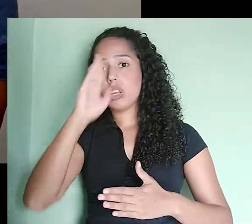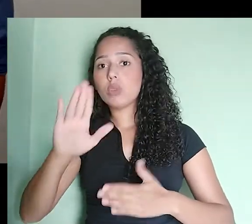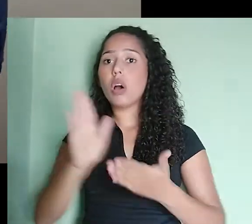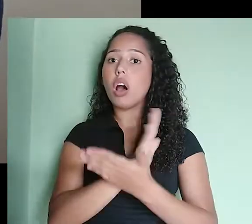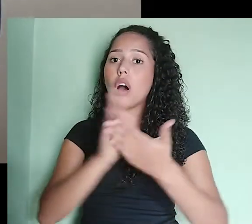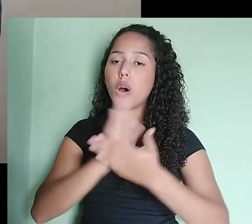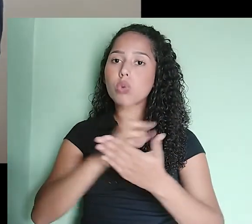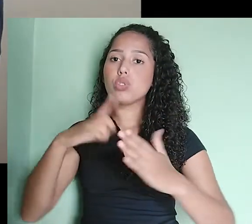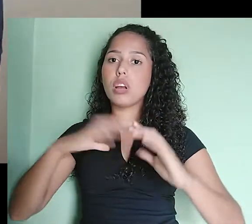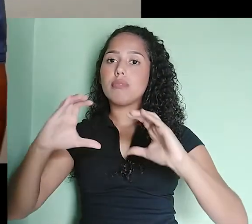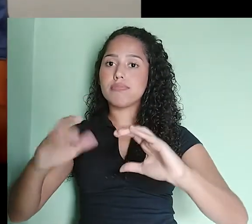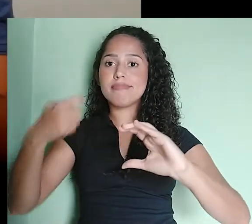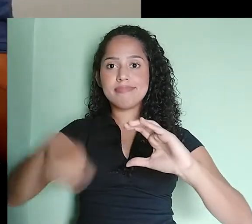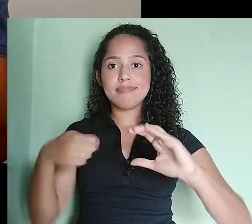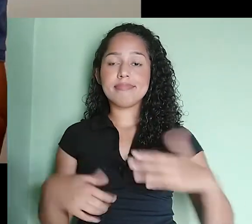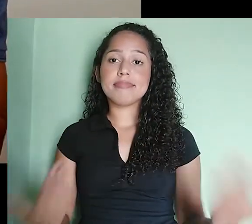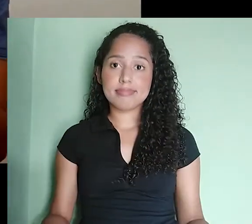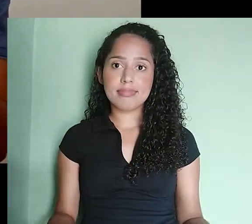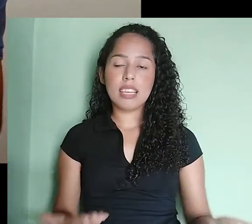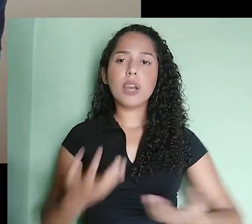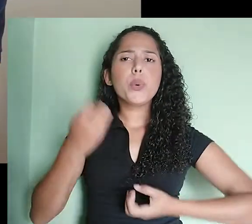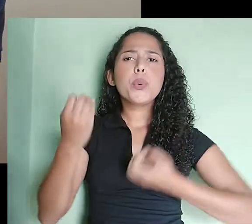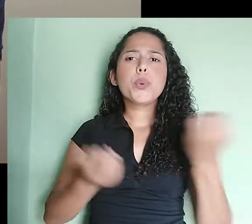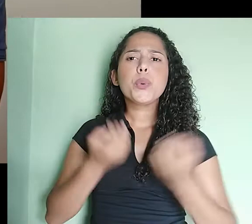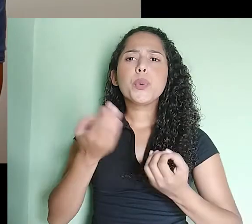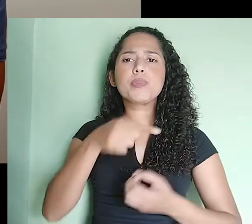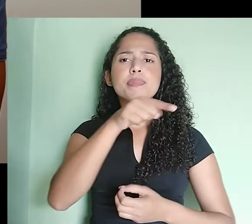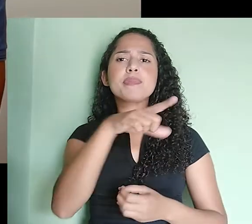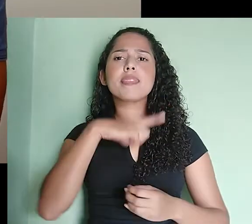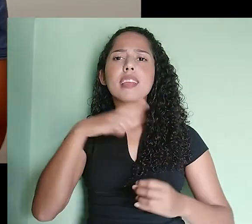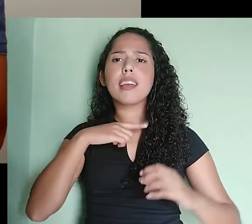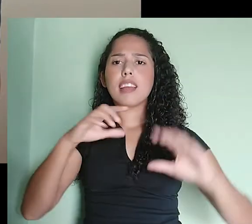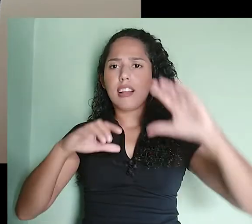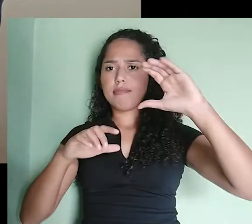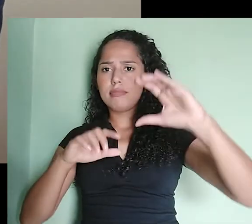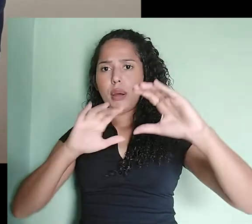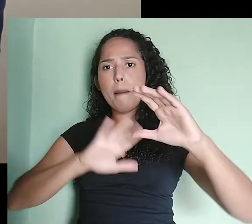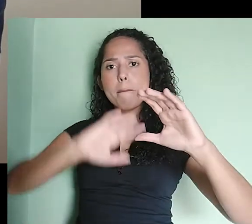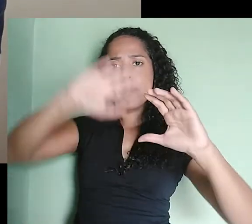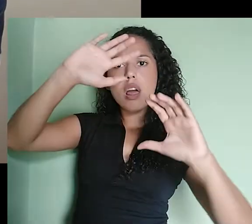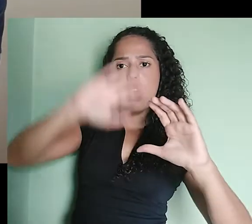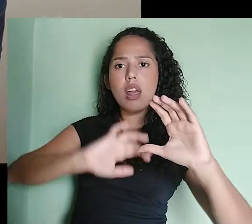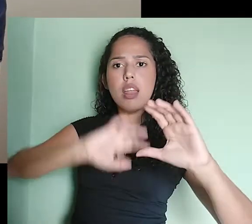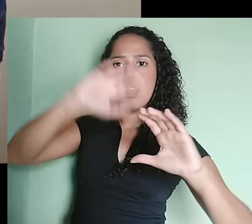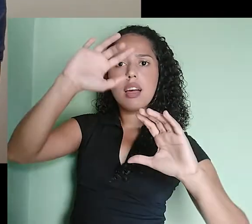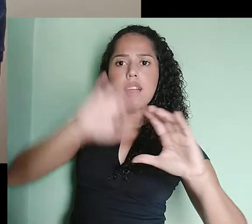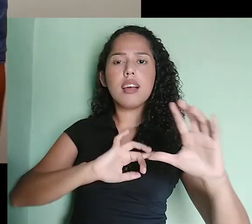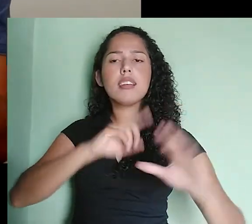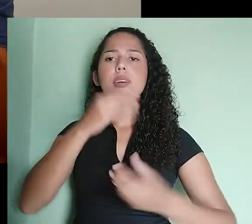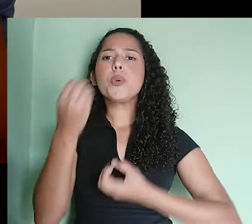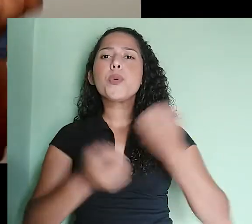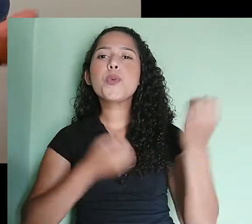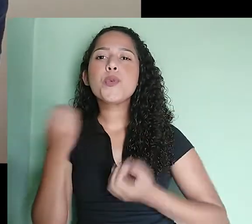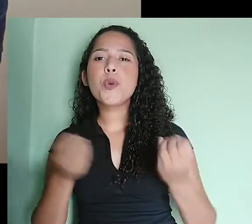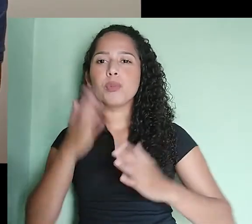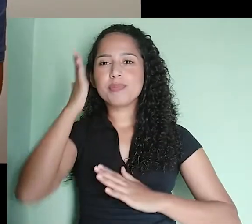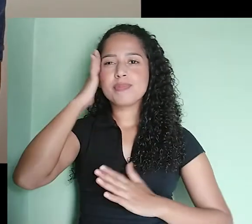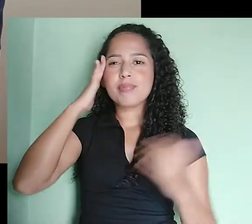Para que isso? Para você fazer a simulação dos bands nos instrumentos. Você está trabalhando com um instrumento virtual, então aquela arrastada de dedo no